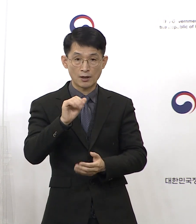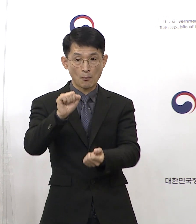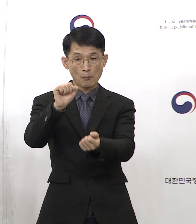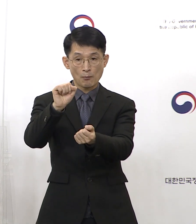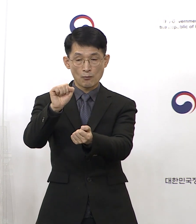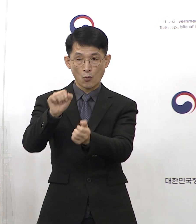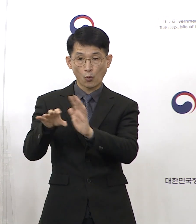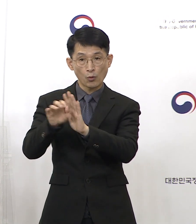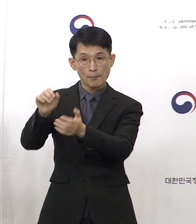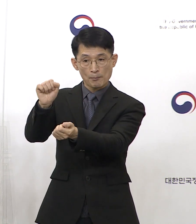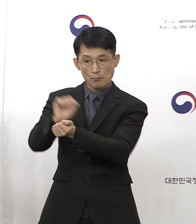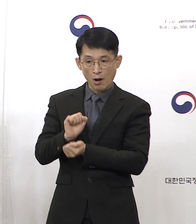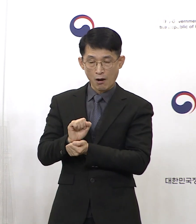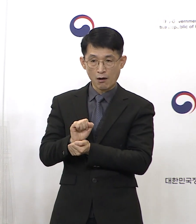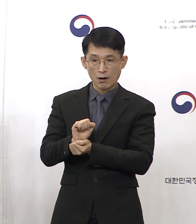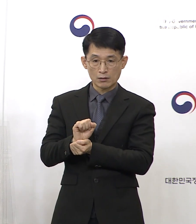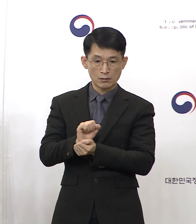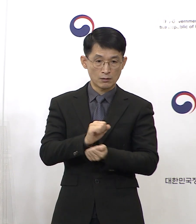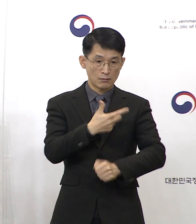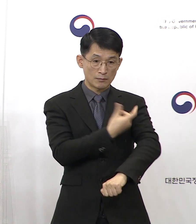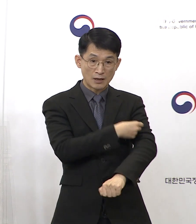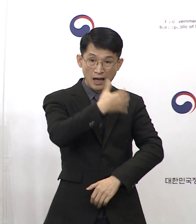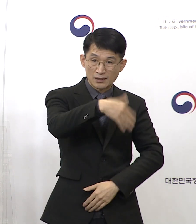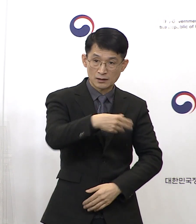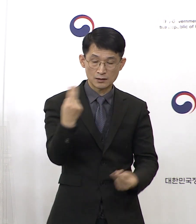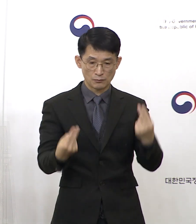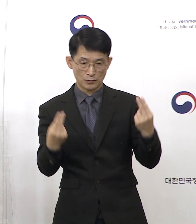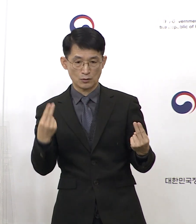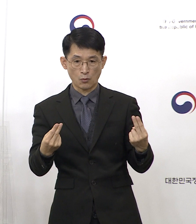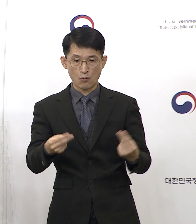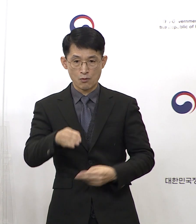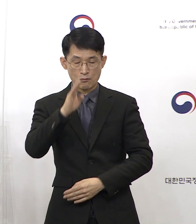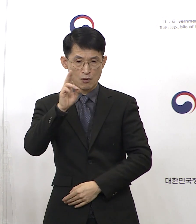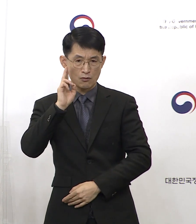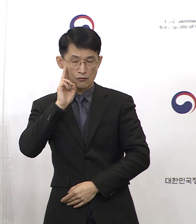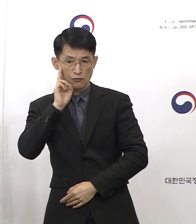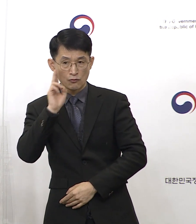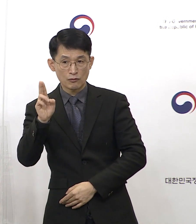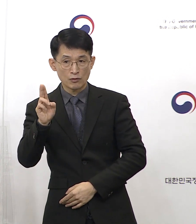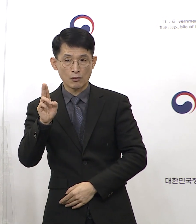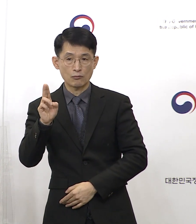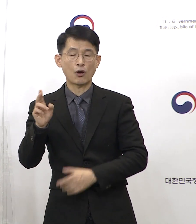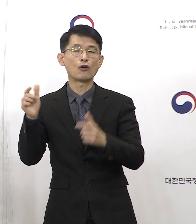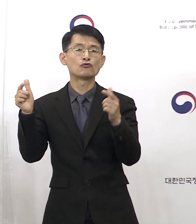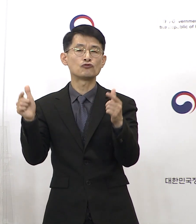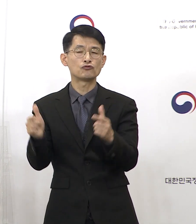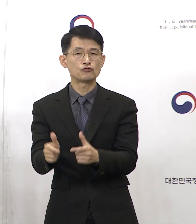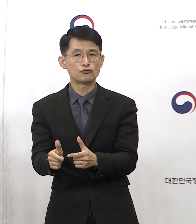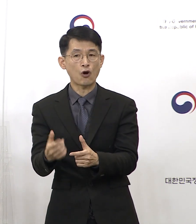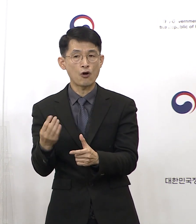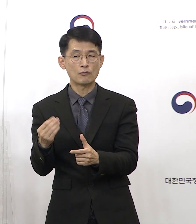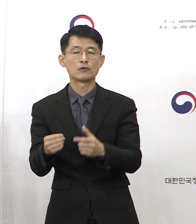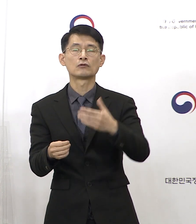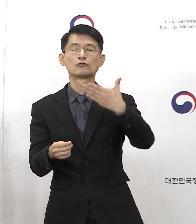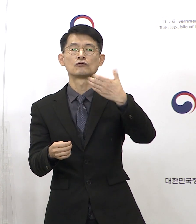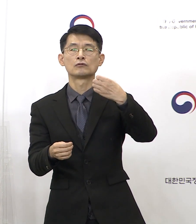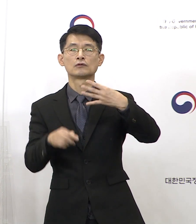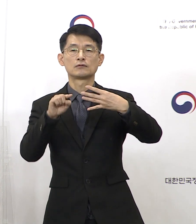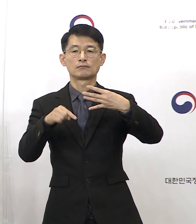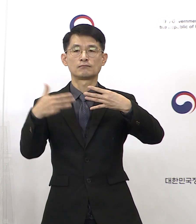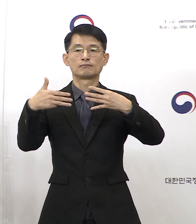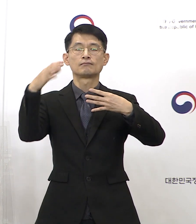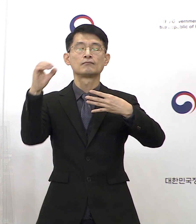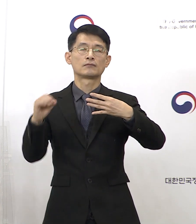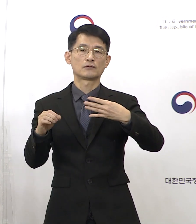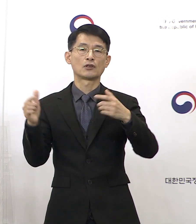되더라도 미접종자에 비해서 중증 진행 위험이 94.8% 감소되는